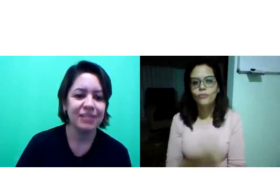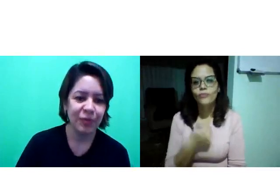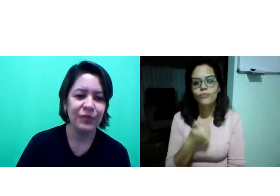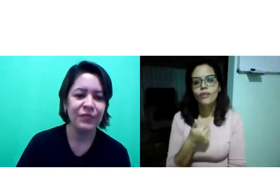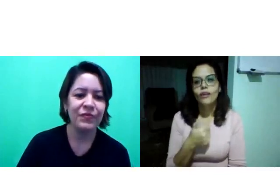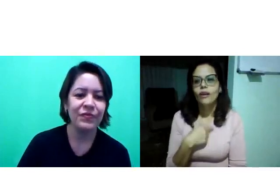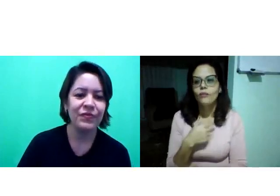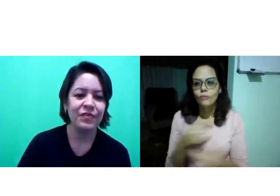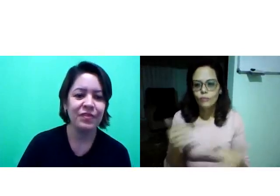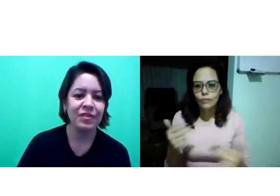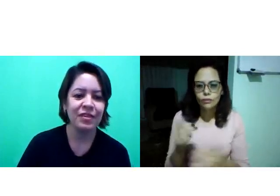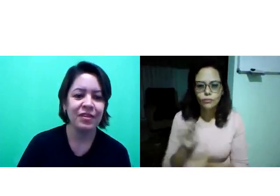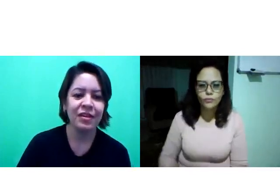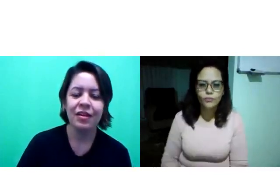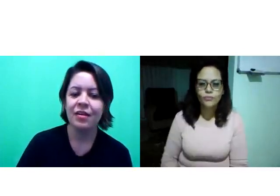Bom?